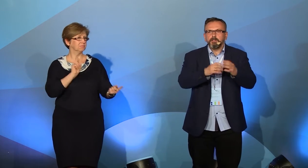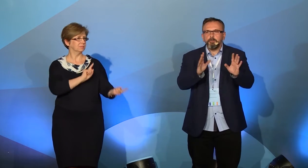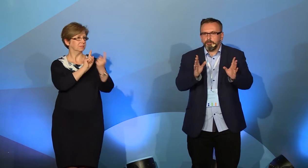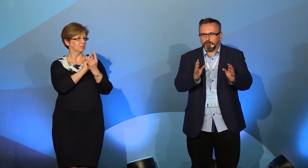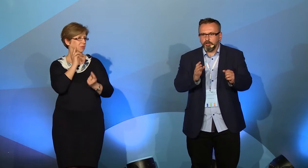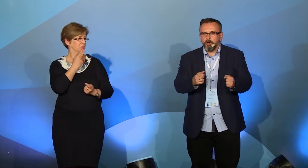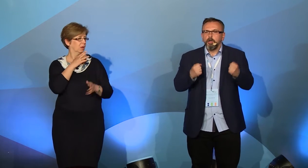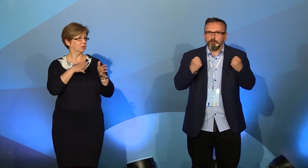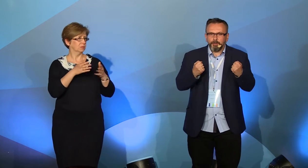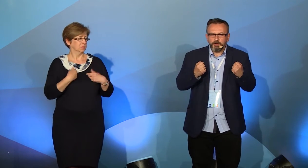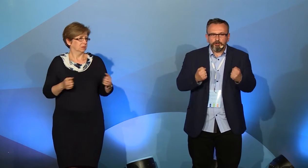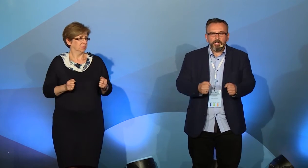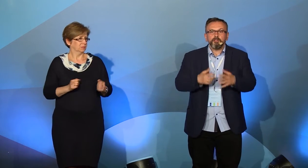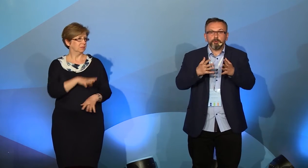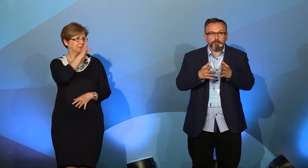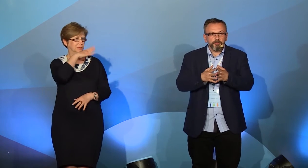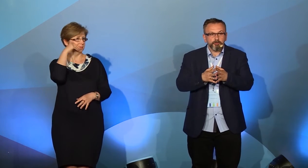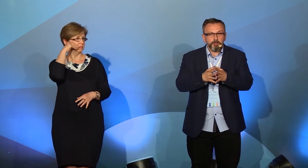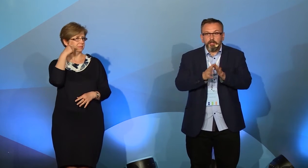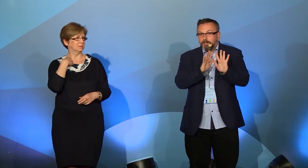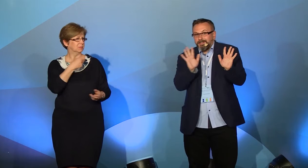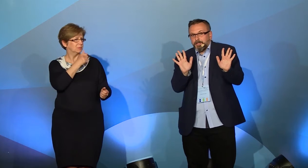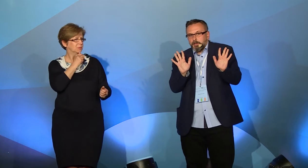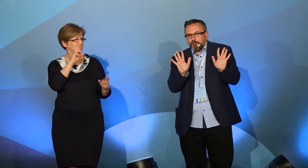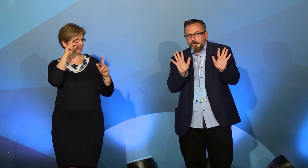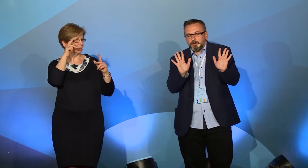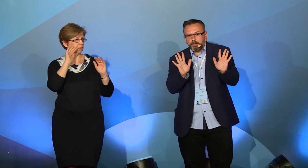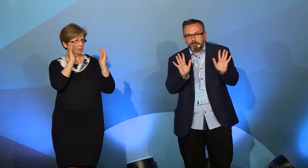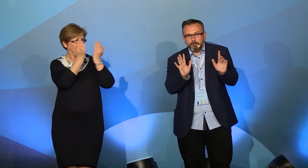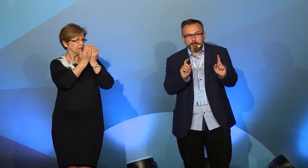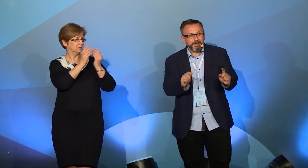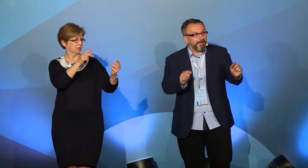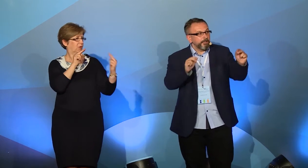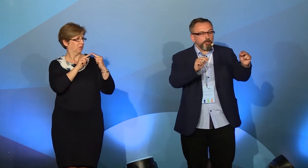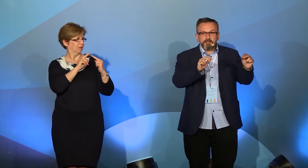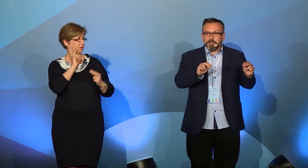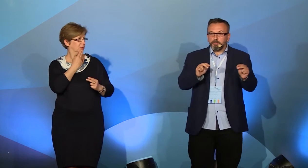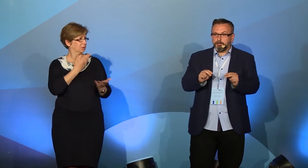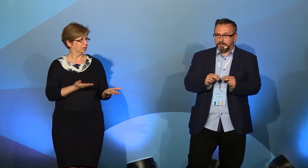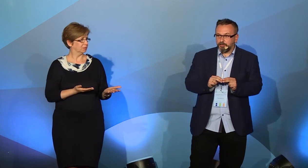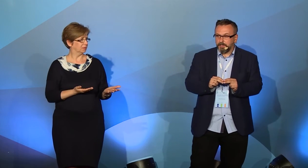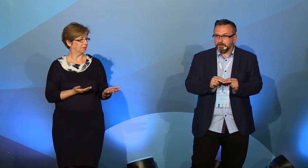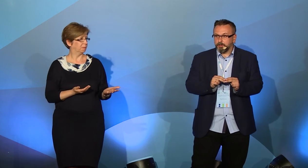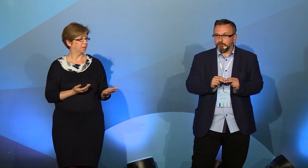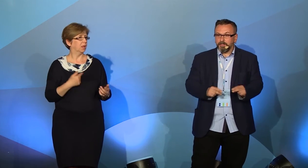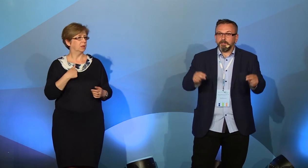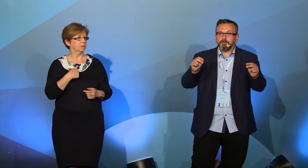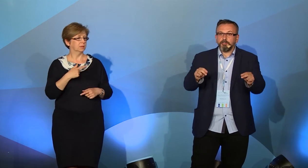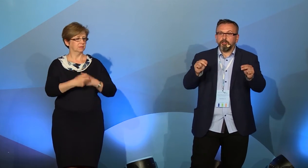nie bójmy się go. Uśmiechnijmy się, spróbujmy zrozumieć, nie zamykajmy się na kontakty z głuchymi. To, co my robimy w naszej pracowni, proszę Państwa, to właśnie